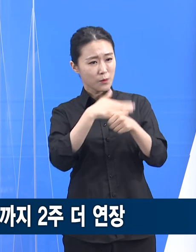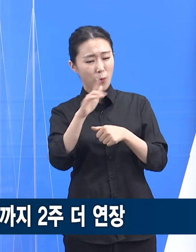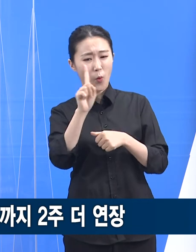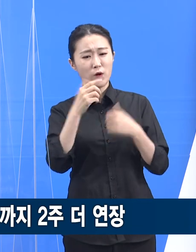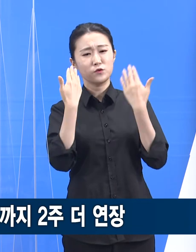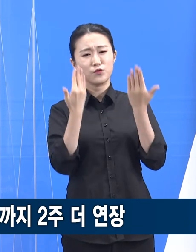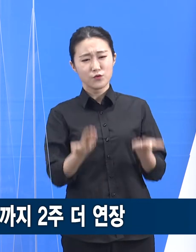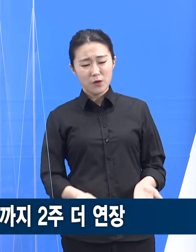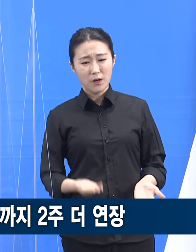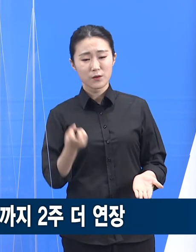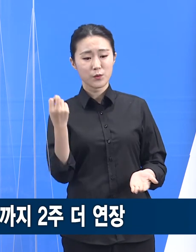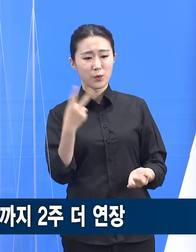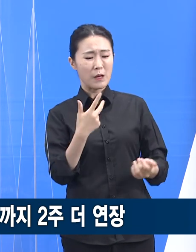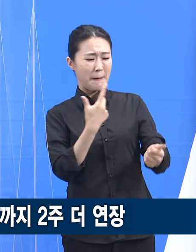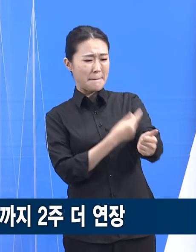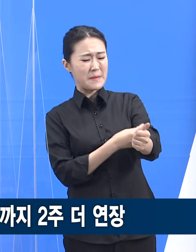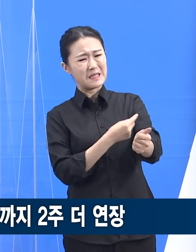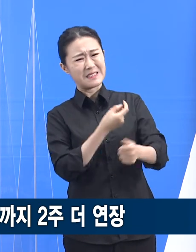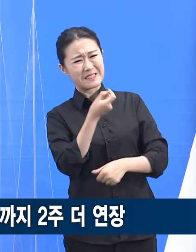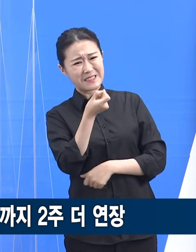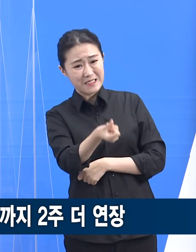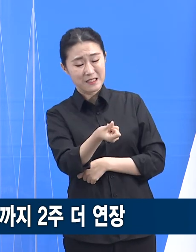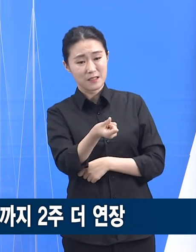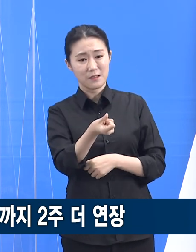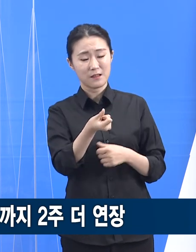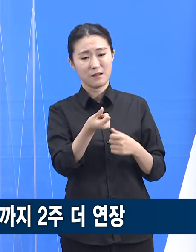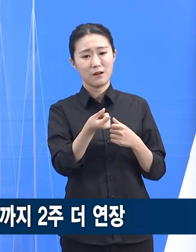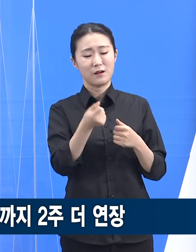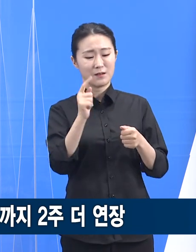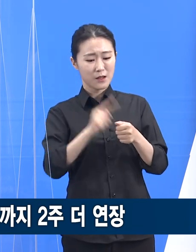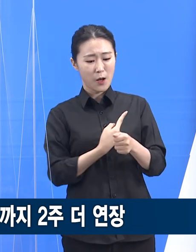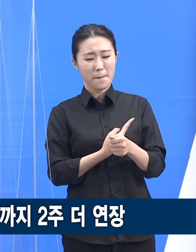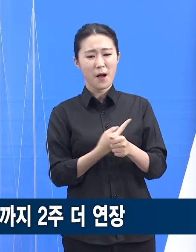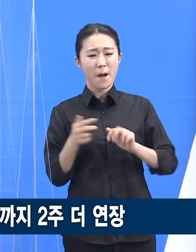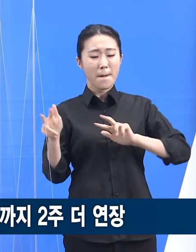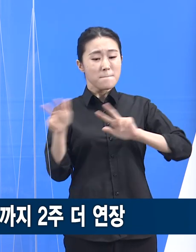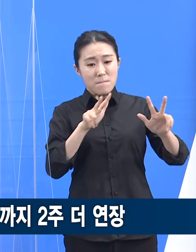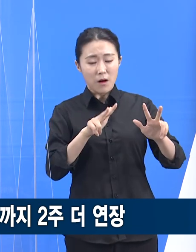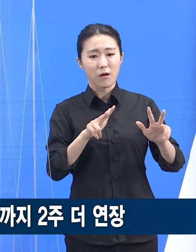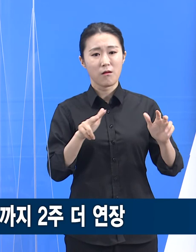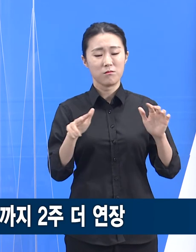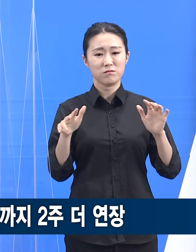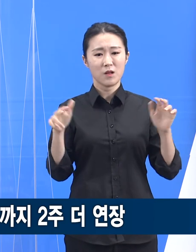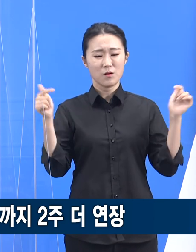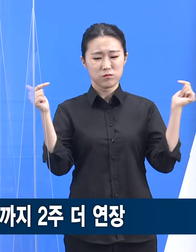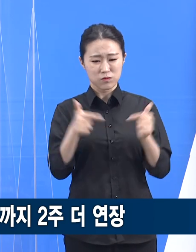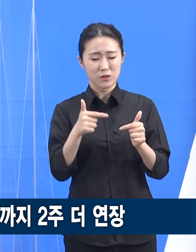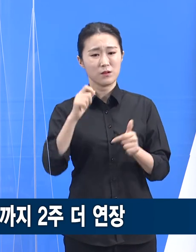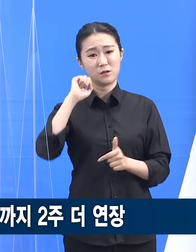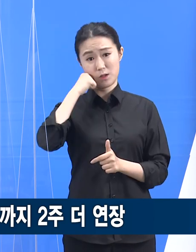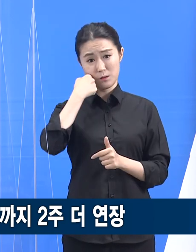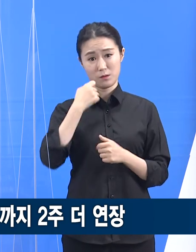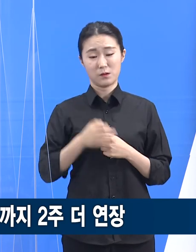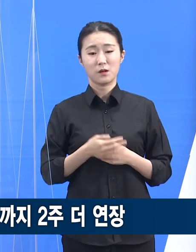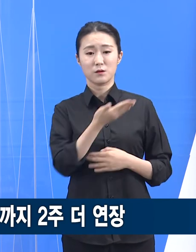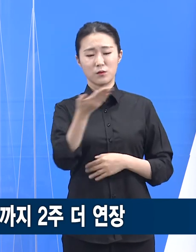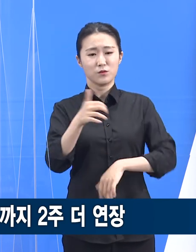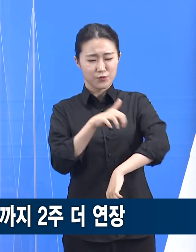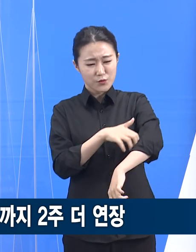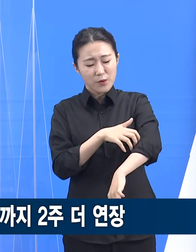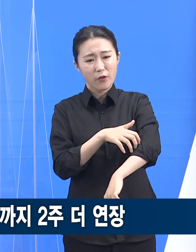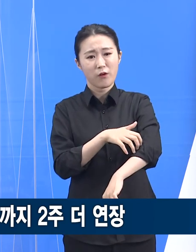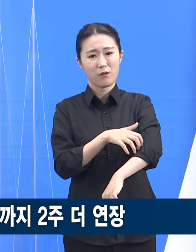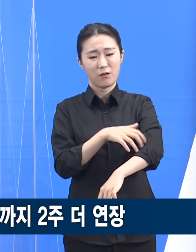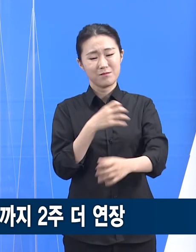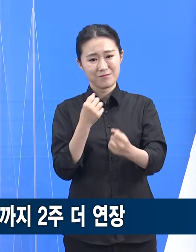단기간에 급격한 감소는 어려운 상황입니다. 도민 여러분들께서는 다소 불편하시더라도 엄중한 상황을 인식하셔서